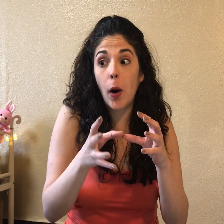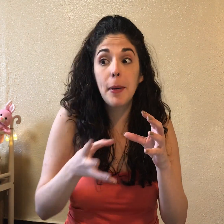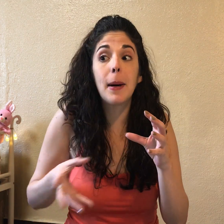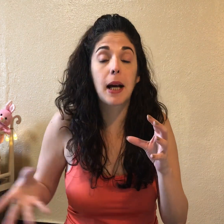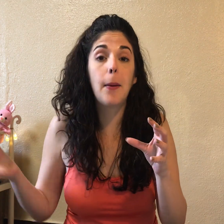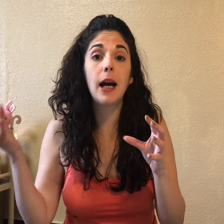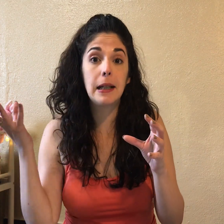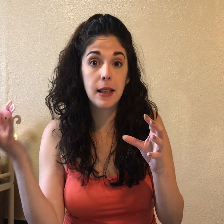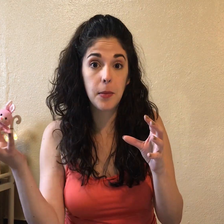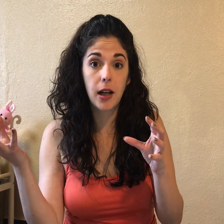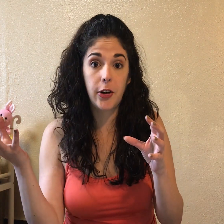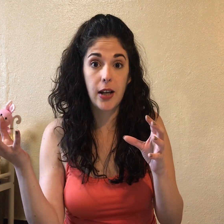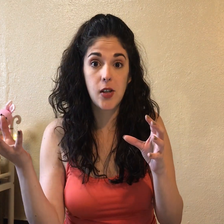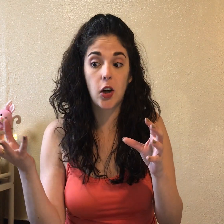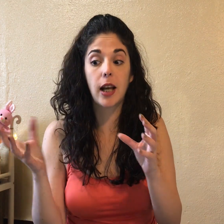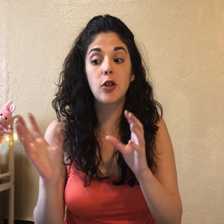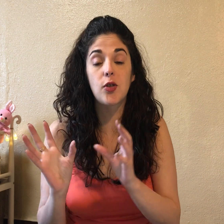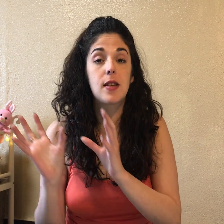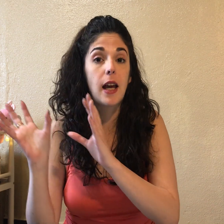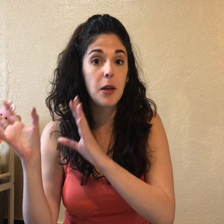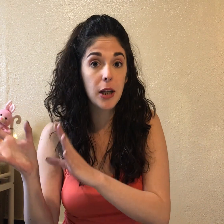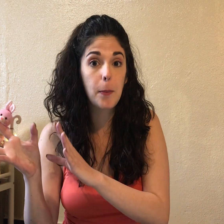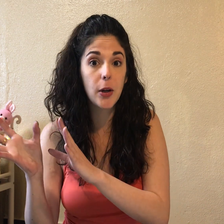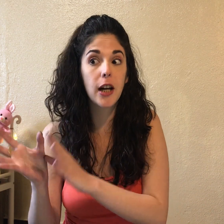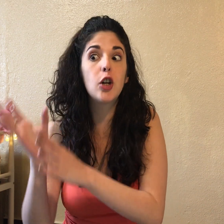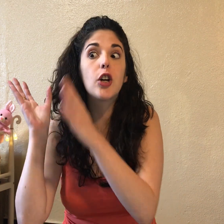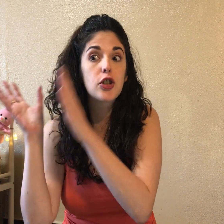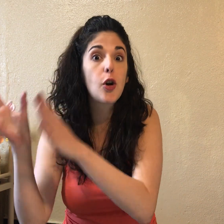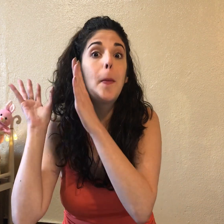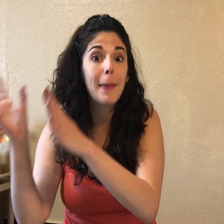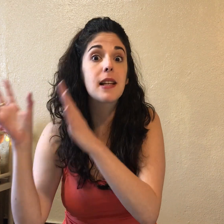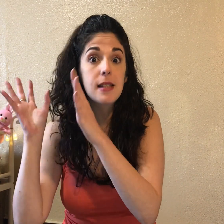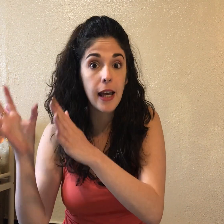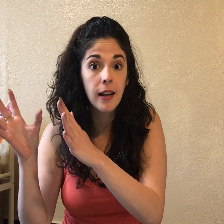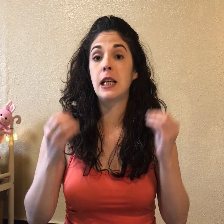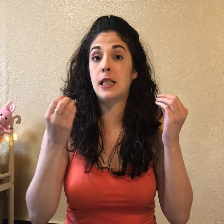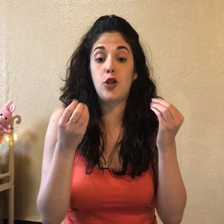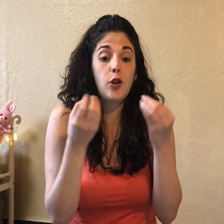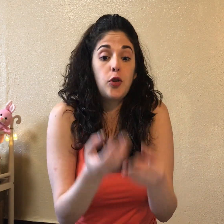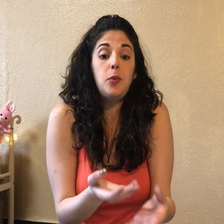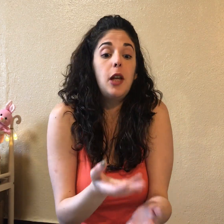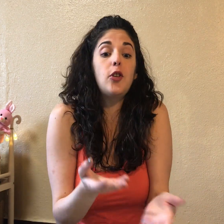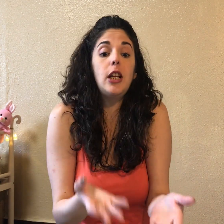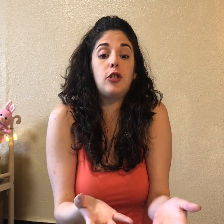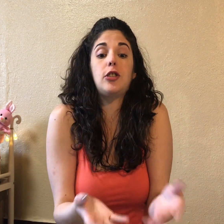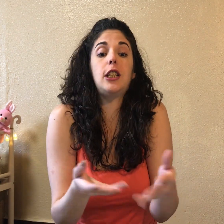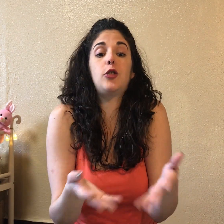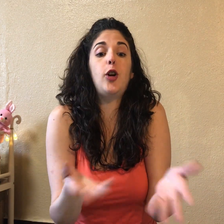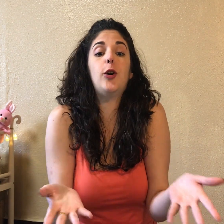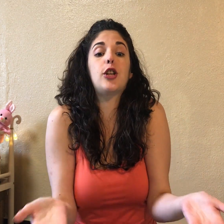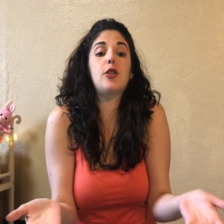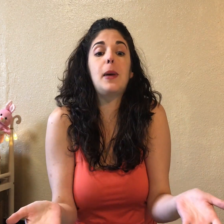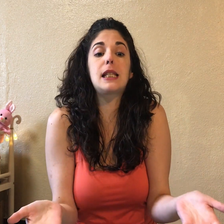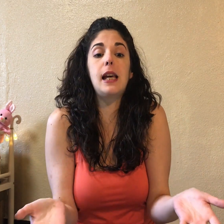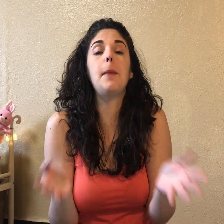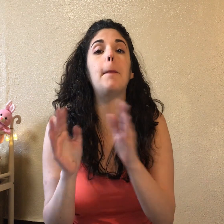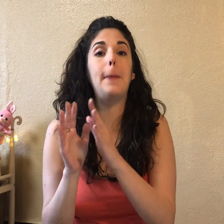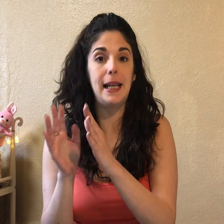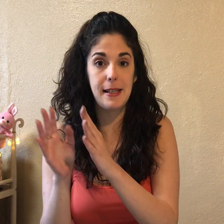wa me marcaba el tema de la oración, entonces ahí voy a poner lo que yo más sé. Si yo estoy viendo esto y esto es lo que yo más sé, ese